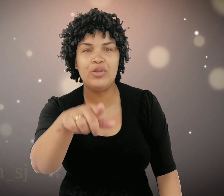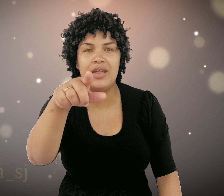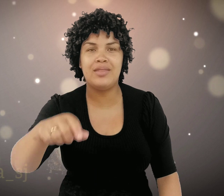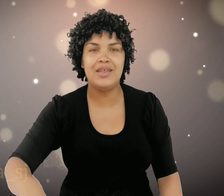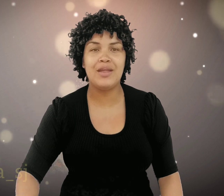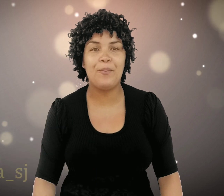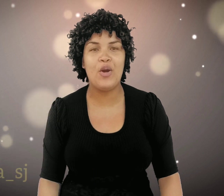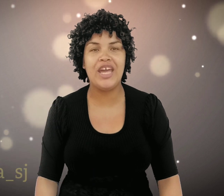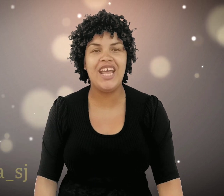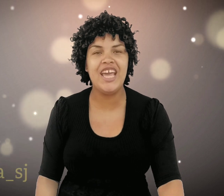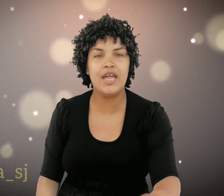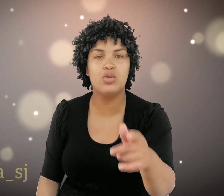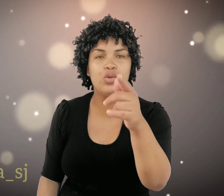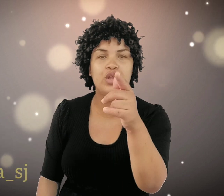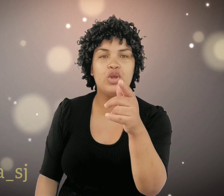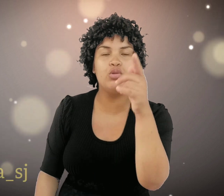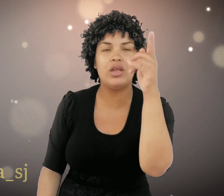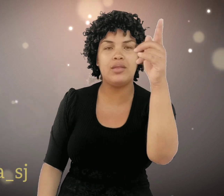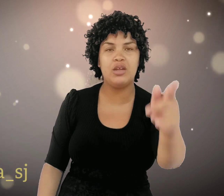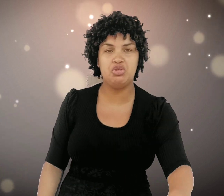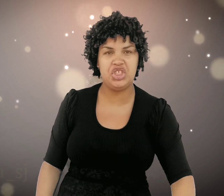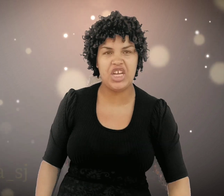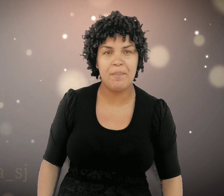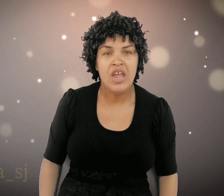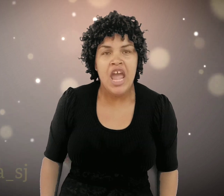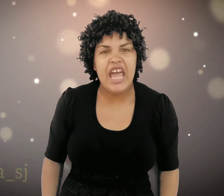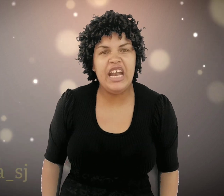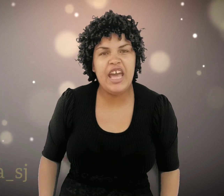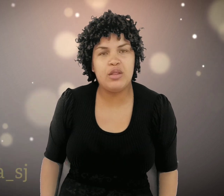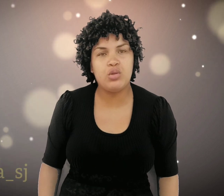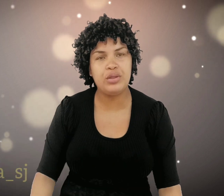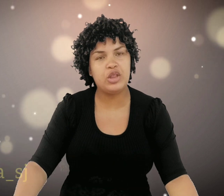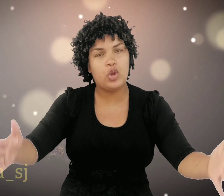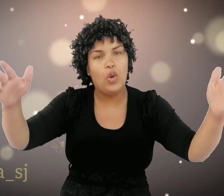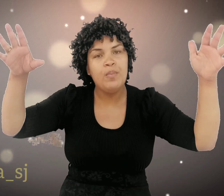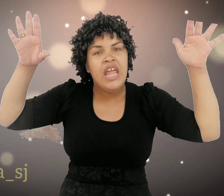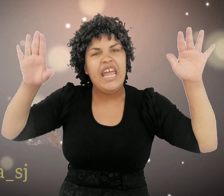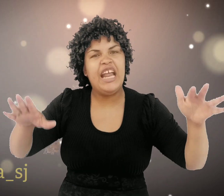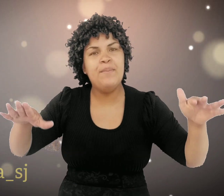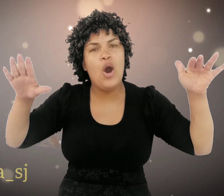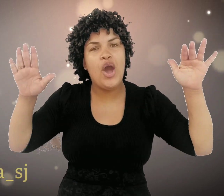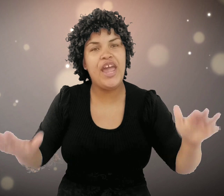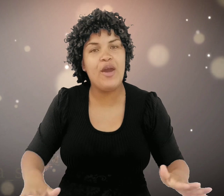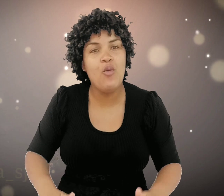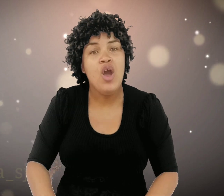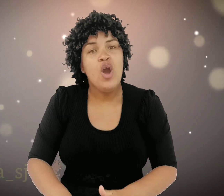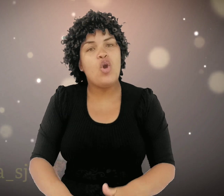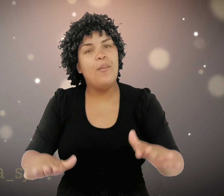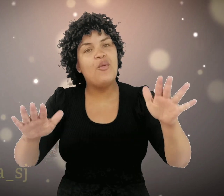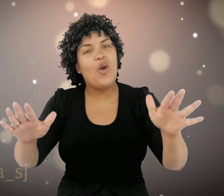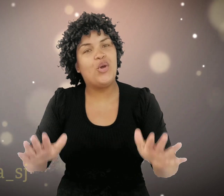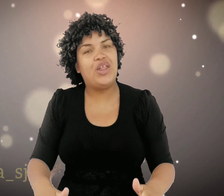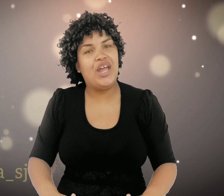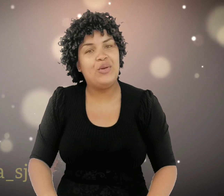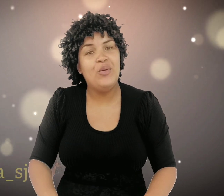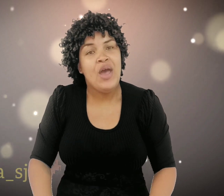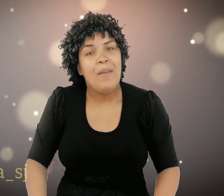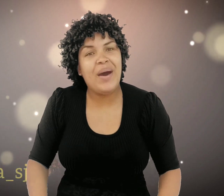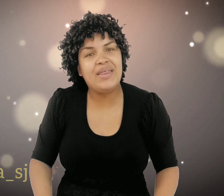desista porque Ele ressuscitou no terceiro dia. Ele ressuscitou. Ele morreu como um cordeiro, mas